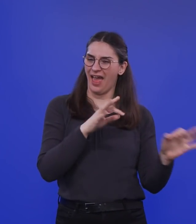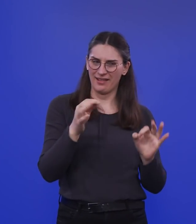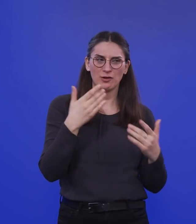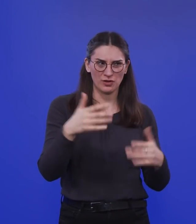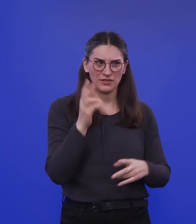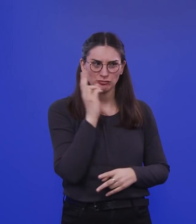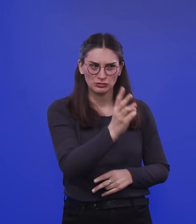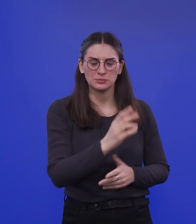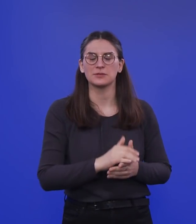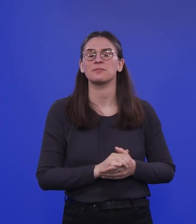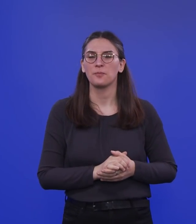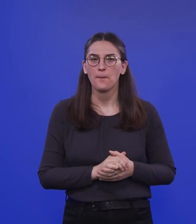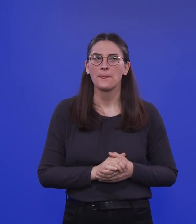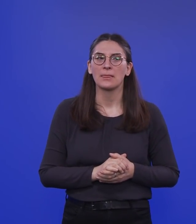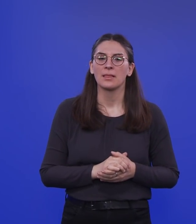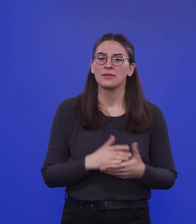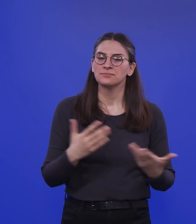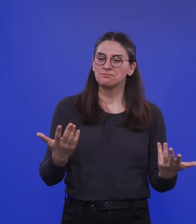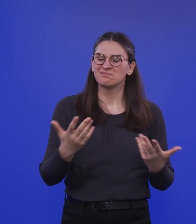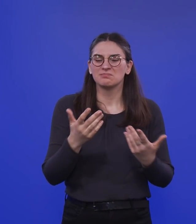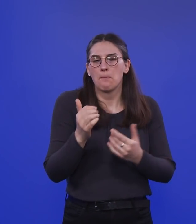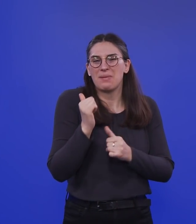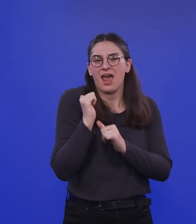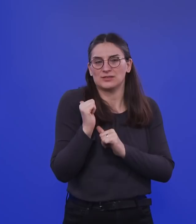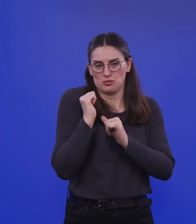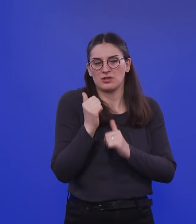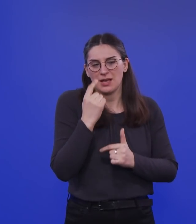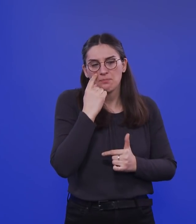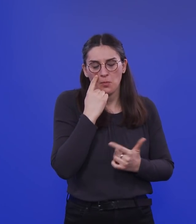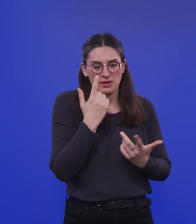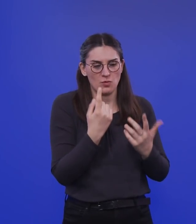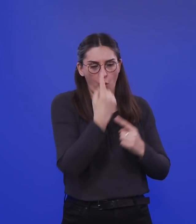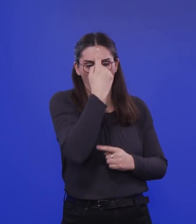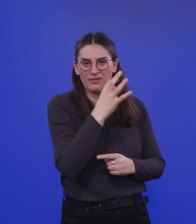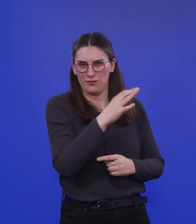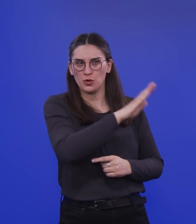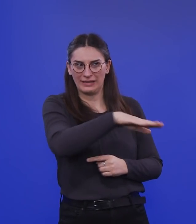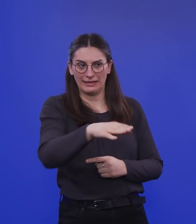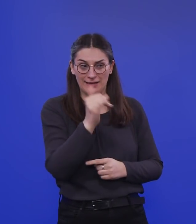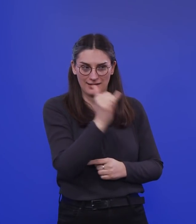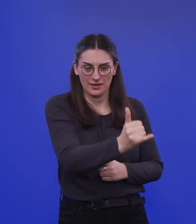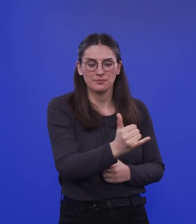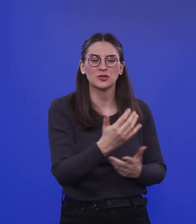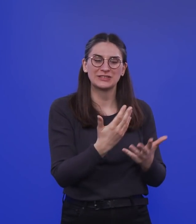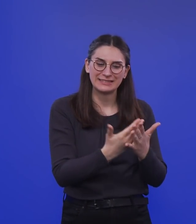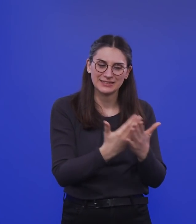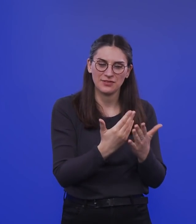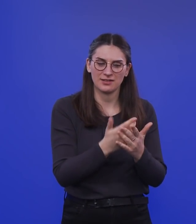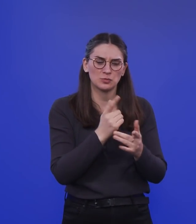gibt einfach eine große Belastung für die Kinder. Und natürlich muss man deswegen ganz genau schauen,